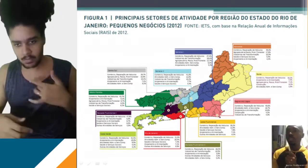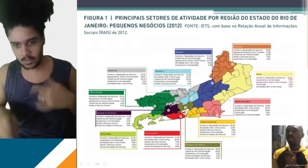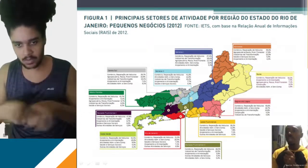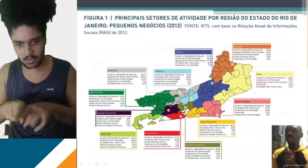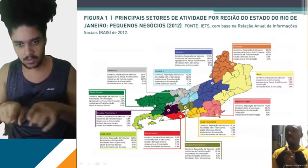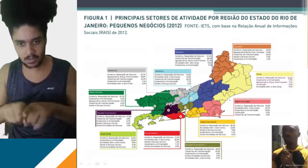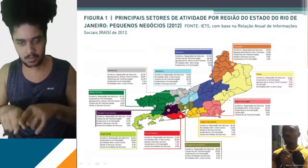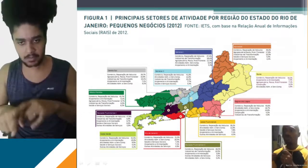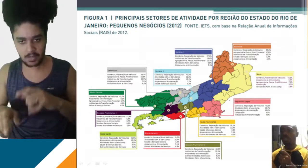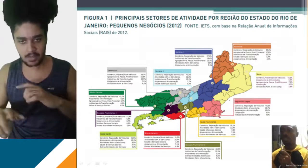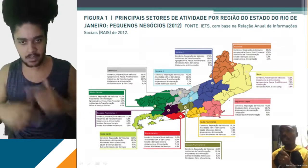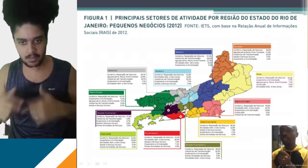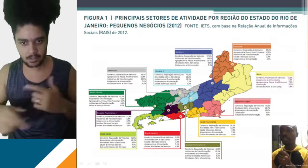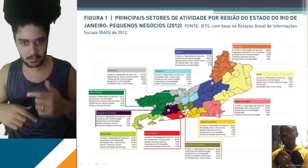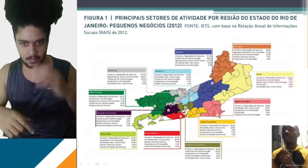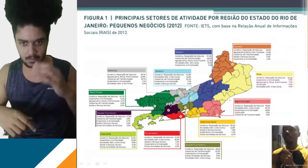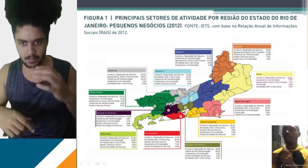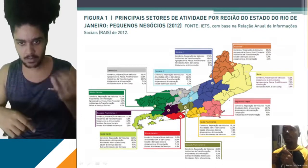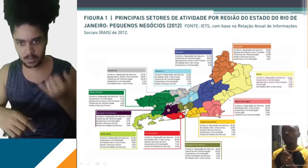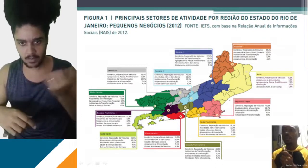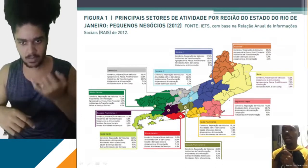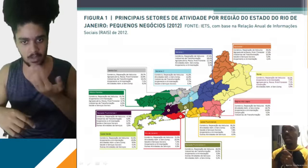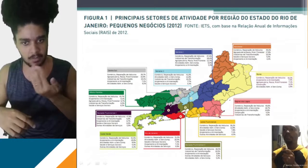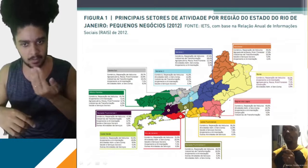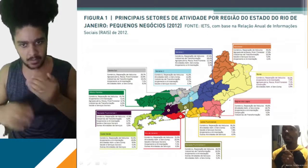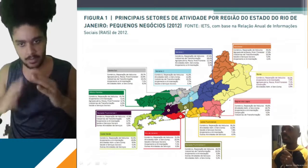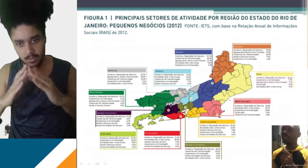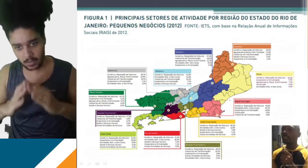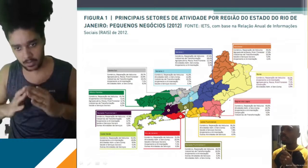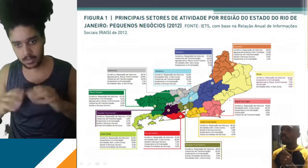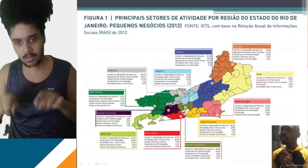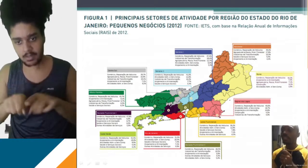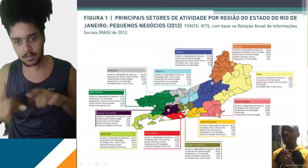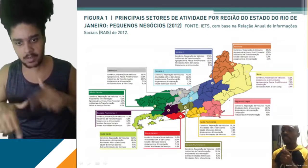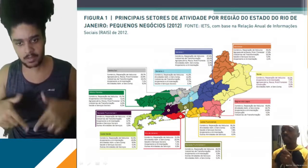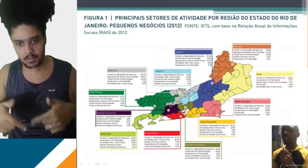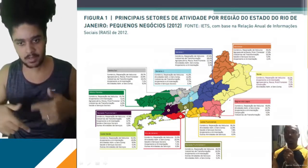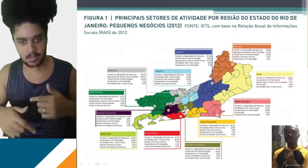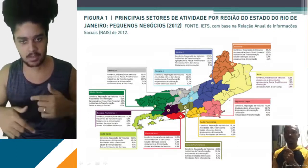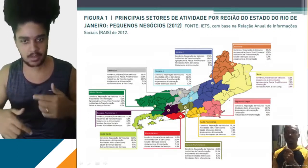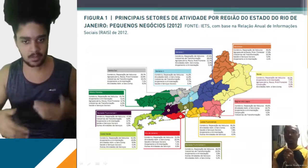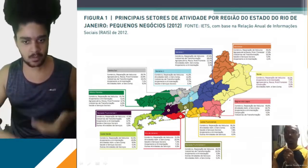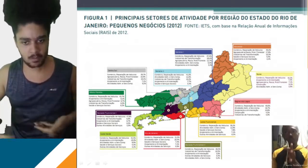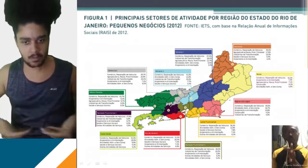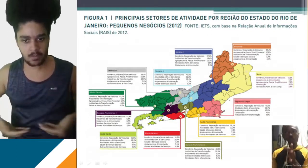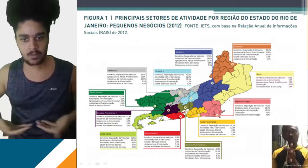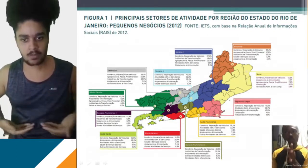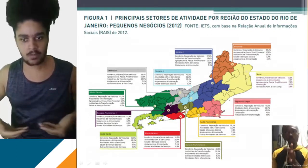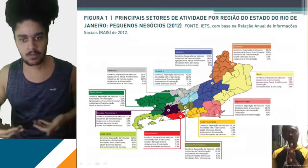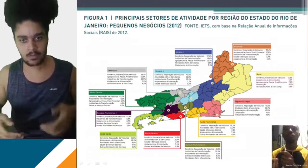saúde, serviços sociais, alojamento, alimentação e outras atividades de serviços, que é